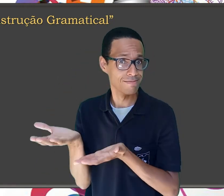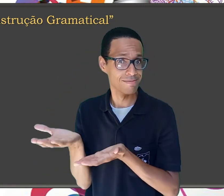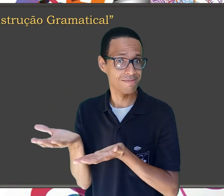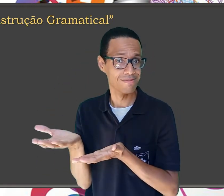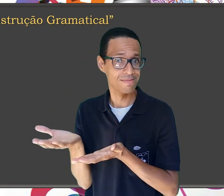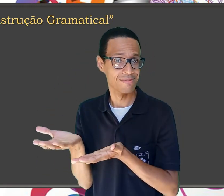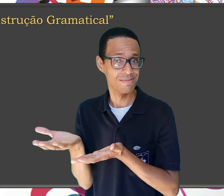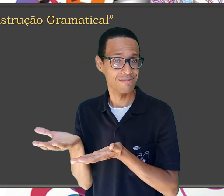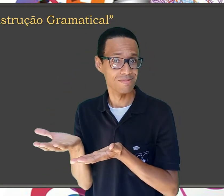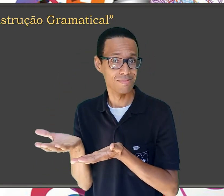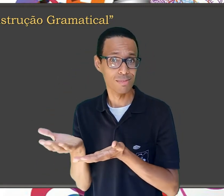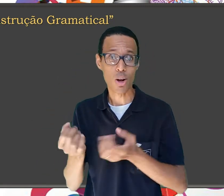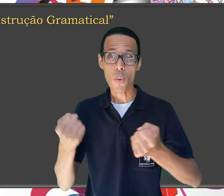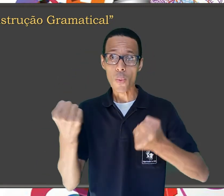O carro?